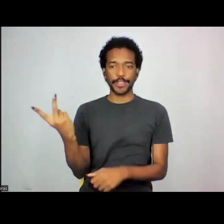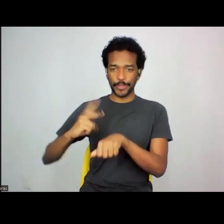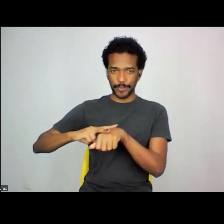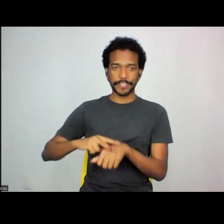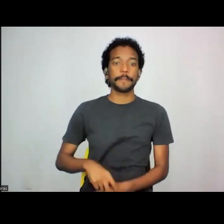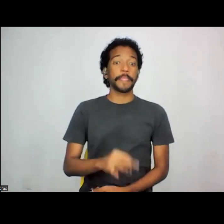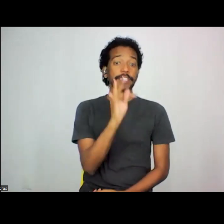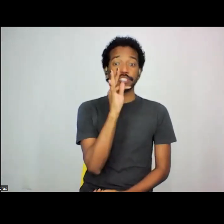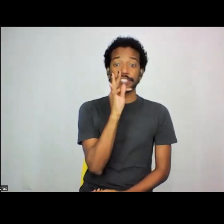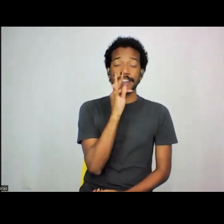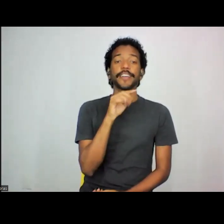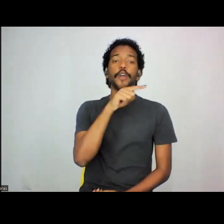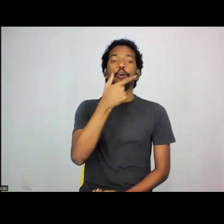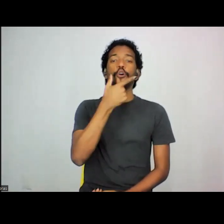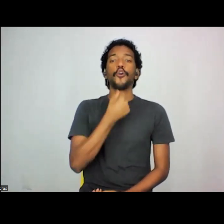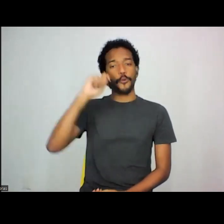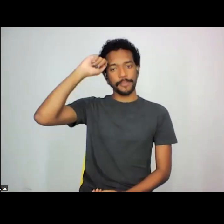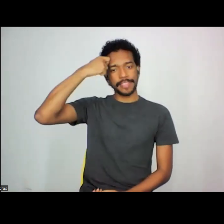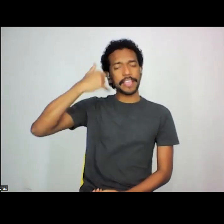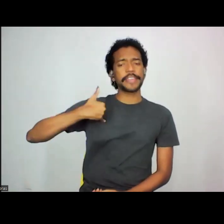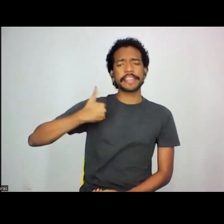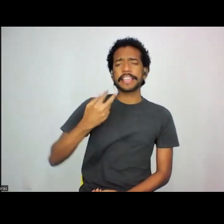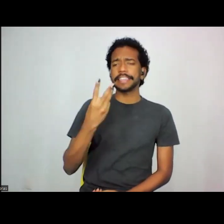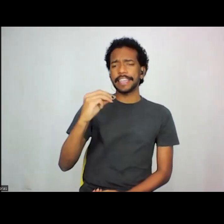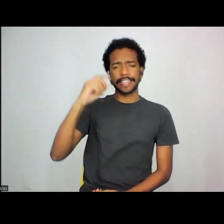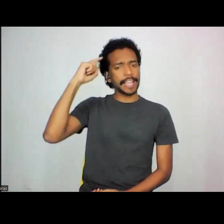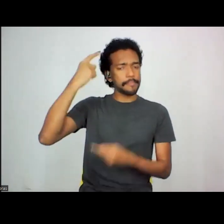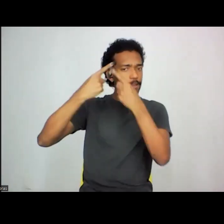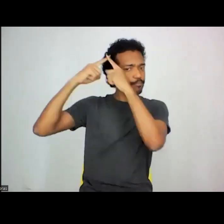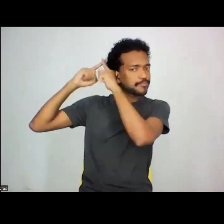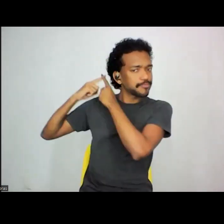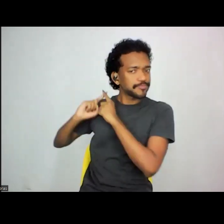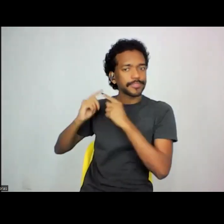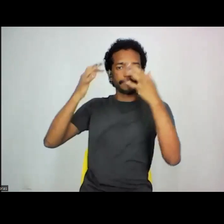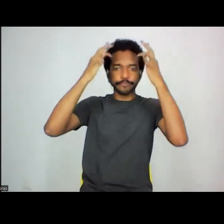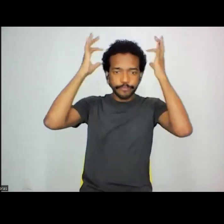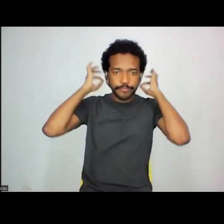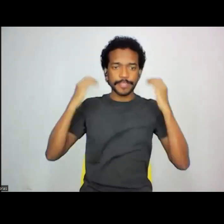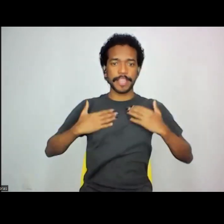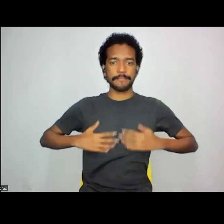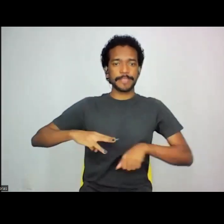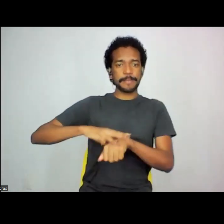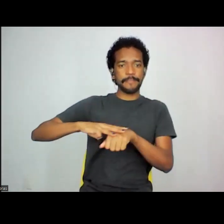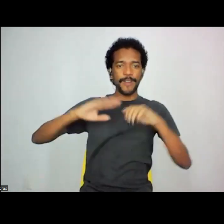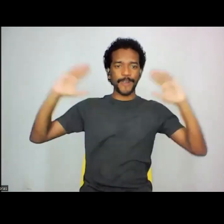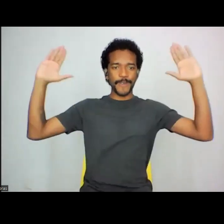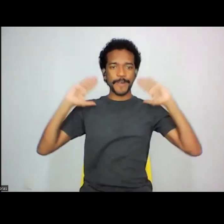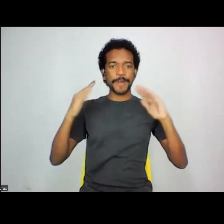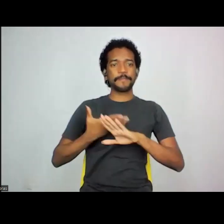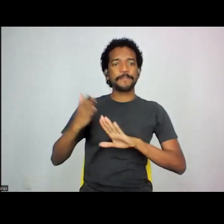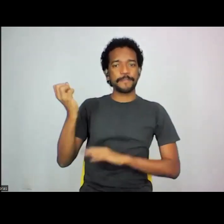Tiago Coimbra é um homem negro de 30 anos, cabelos com dreads, camisa marrom e está em uma parede branca.